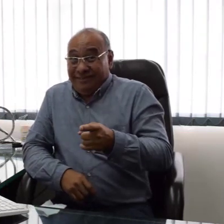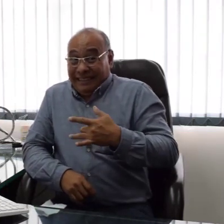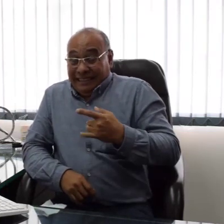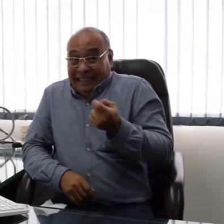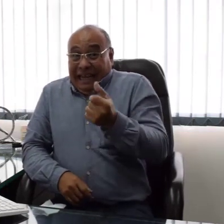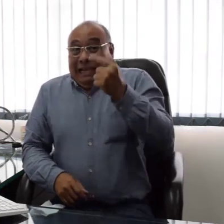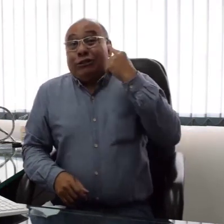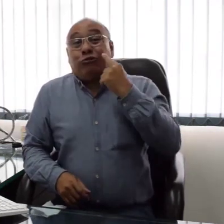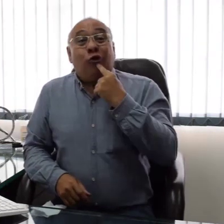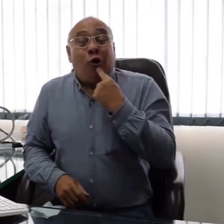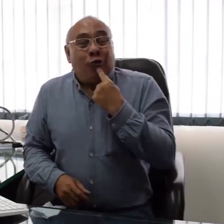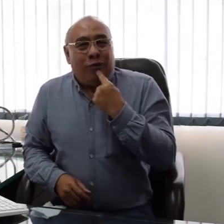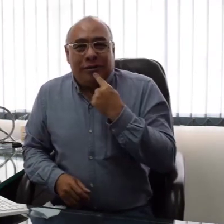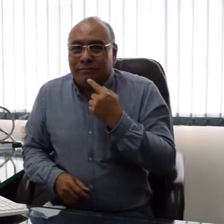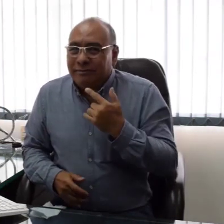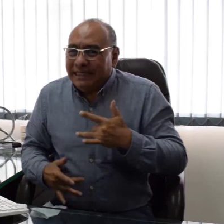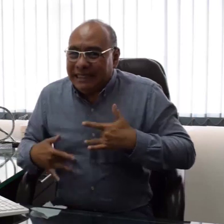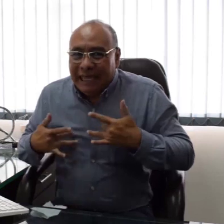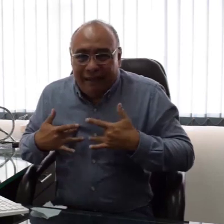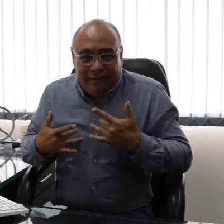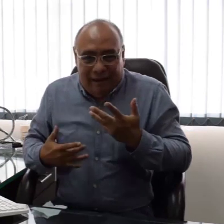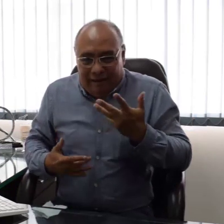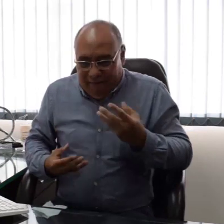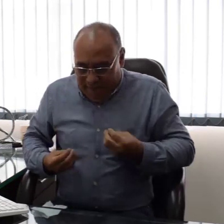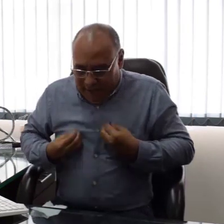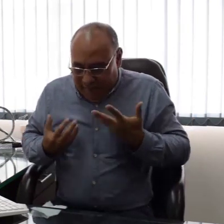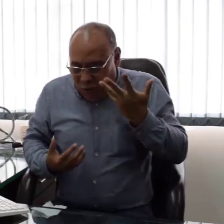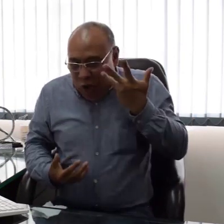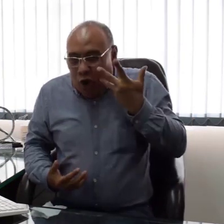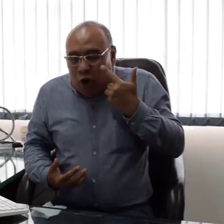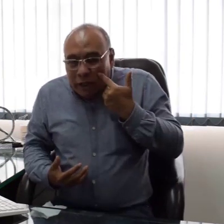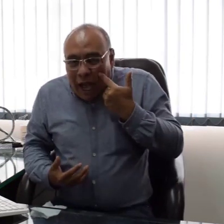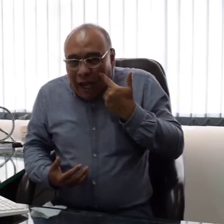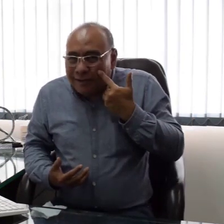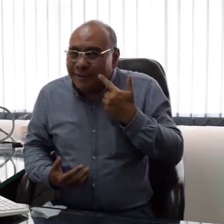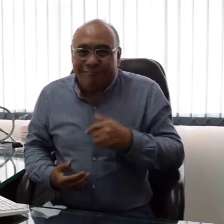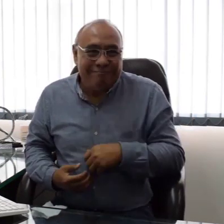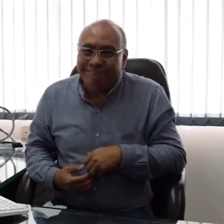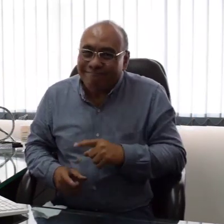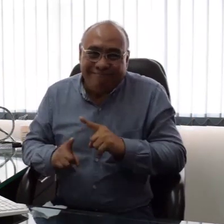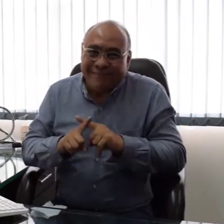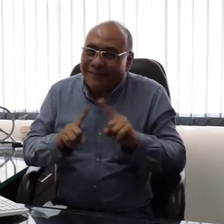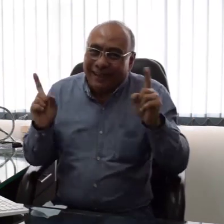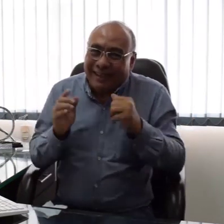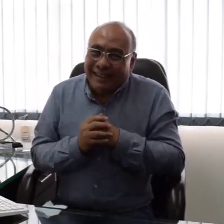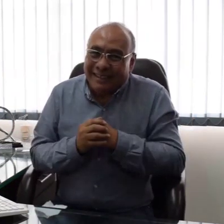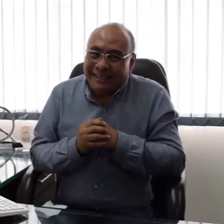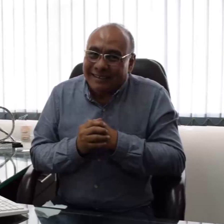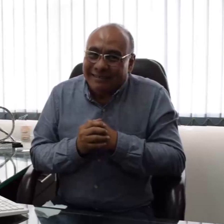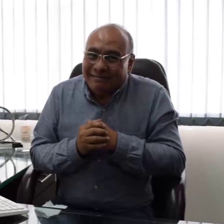Pero si las percepciones y la misma cotidianidad nos demuestran que la experiencia entre personas oyentes y sordas es diferente.